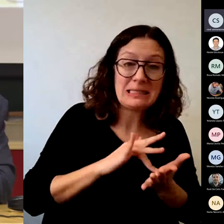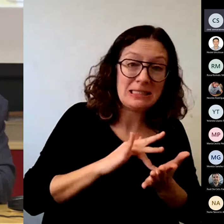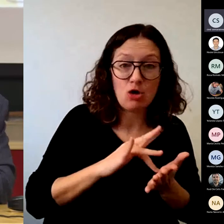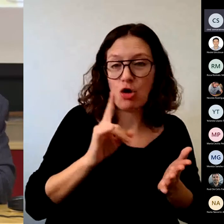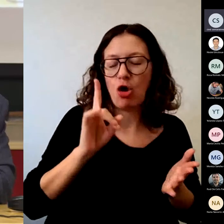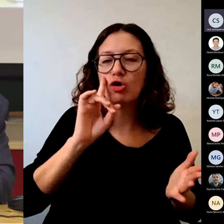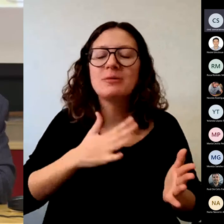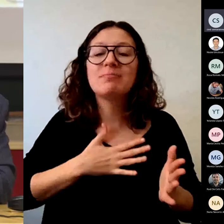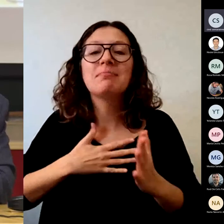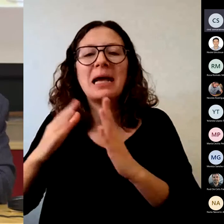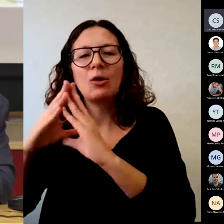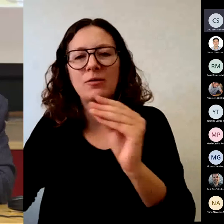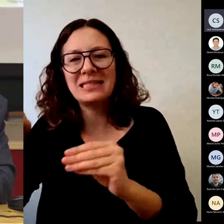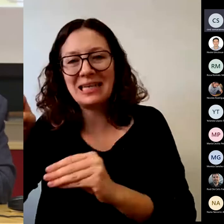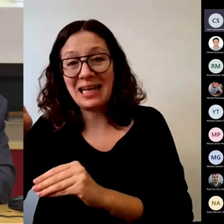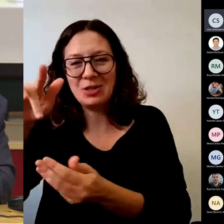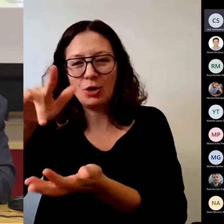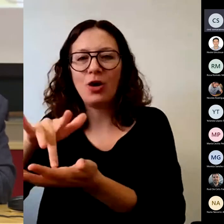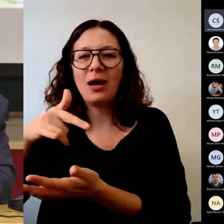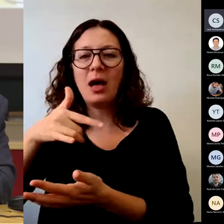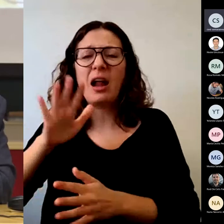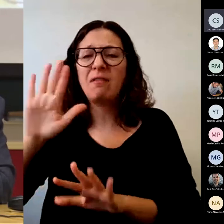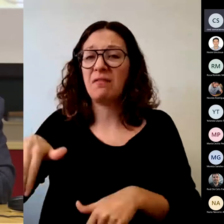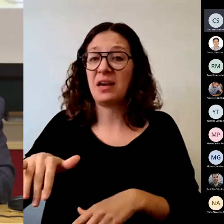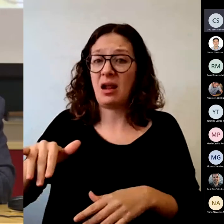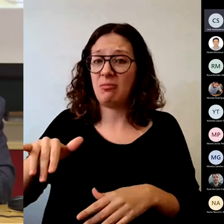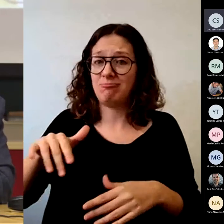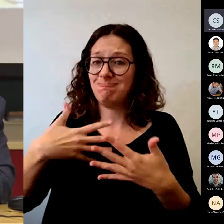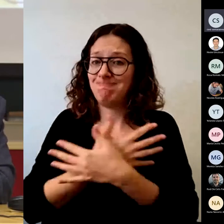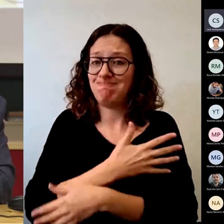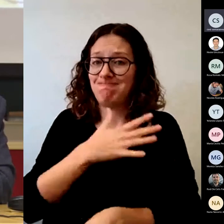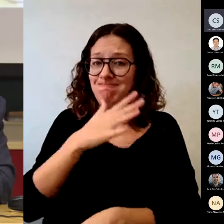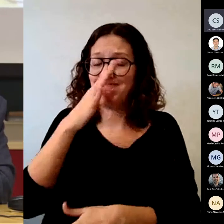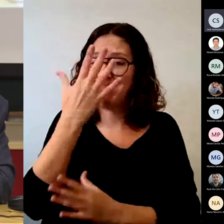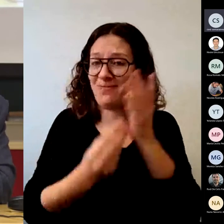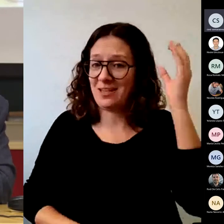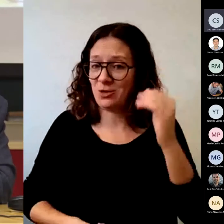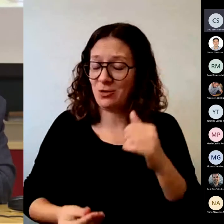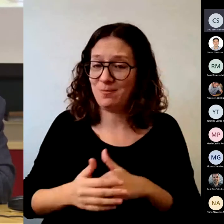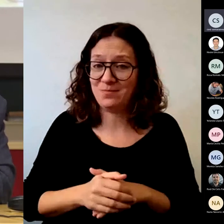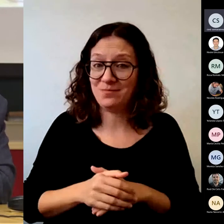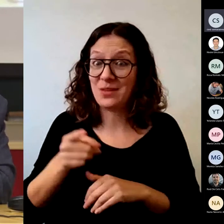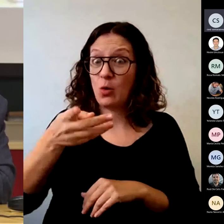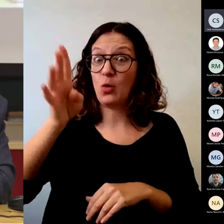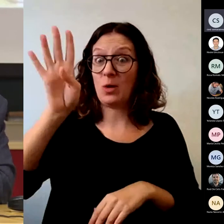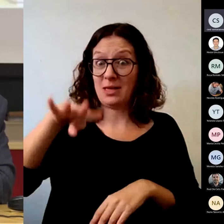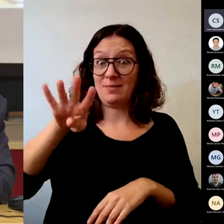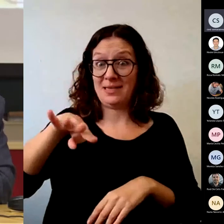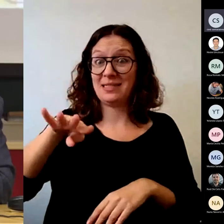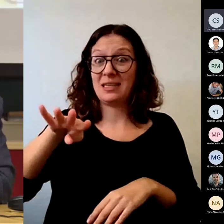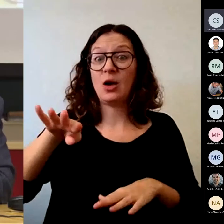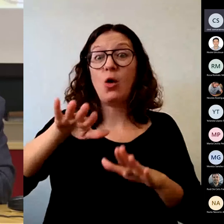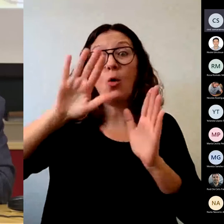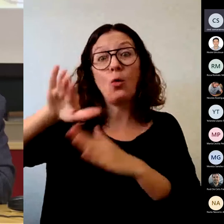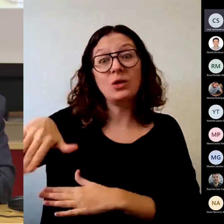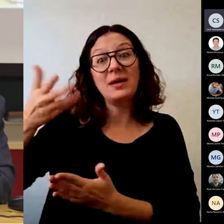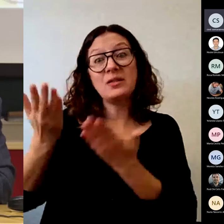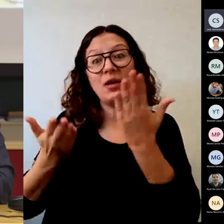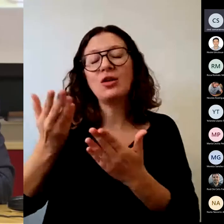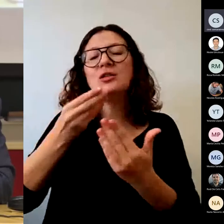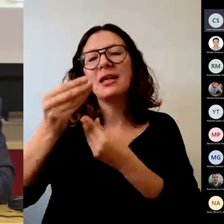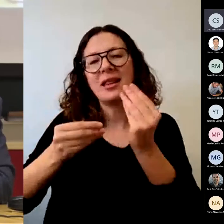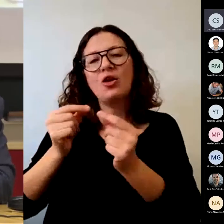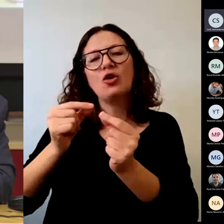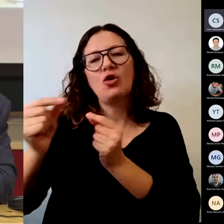recomendación. Y la mayoría de las titulaciones del último cuatrimestre de ese curso, pues, se hicieron online con esas